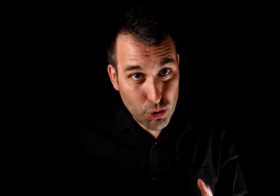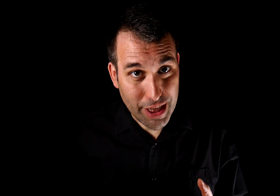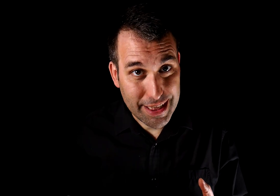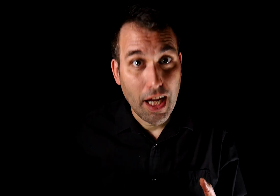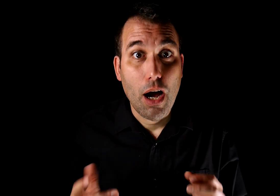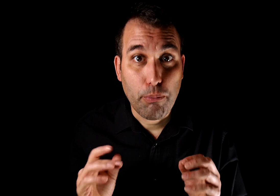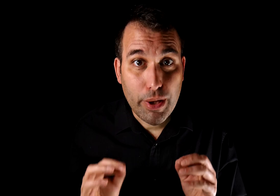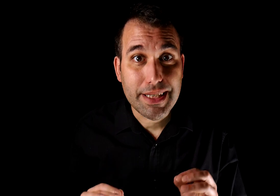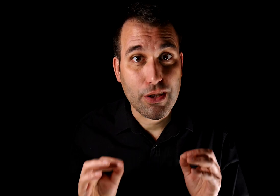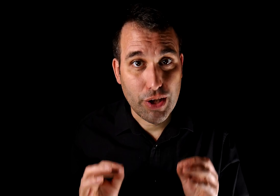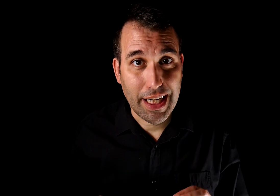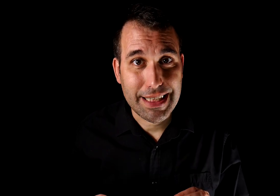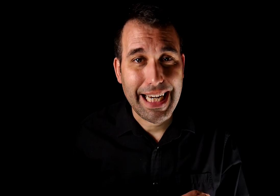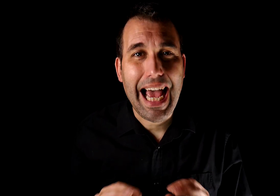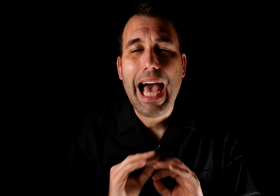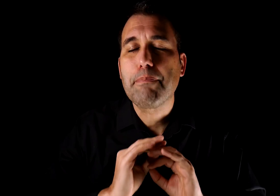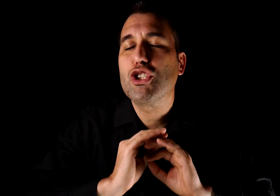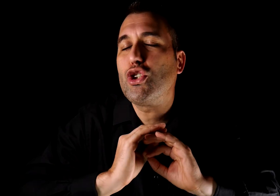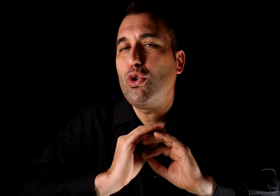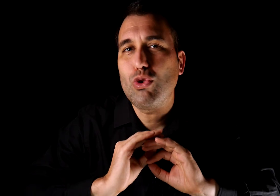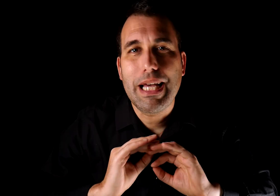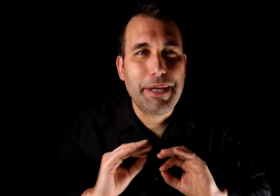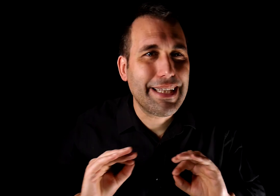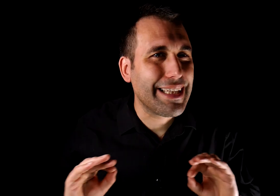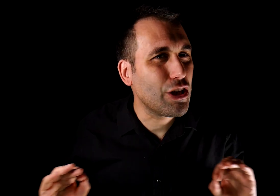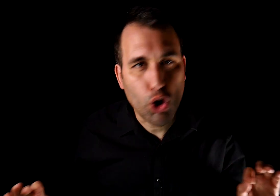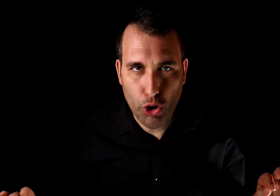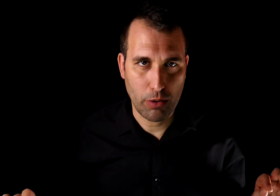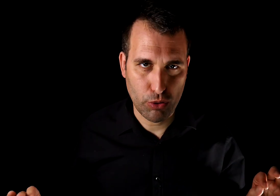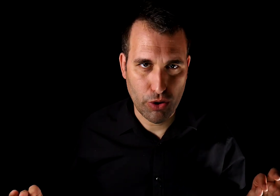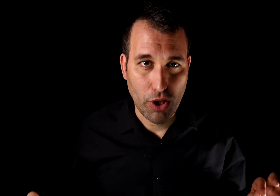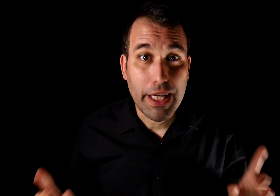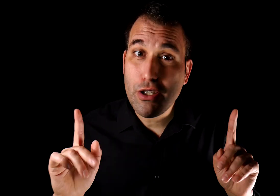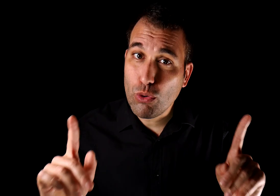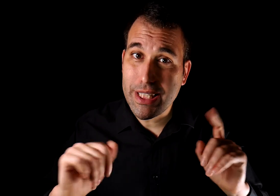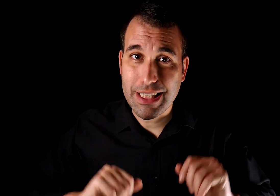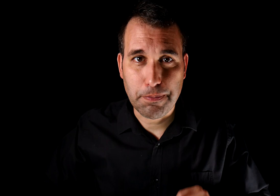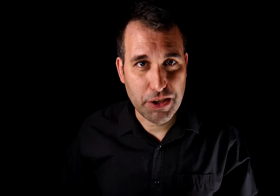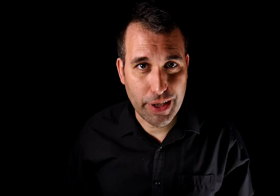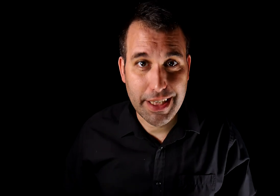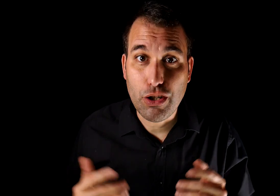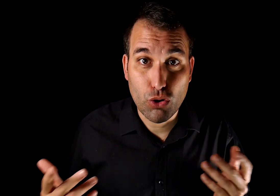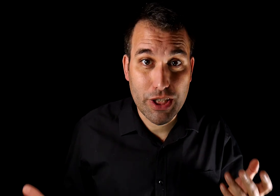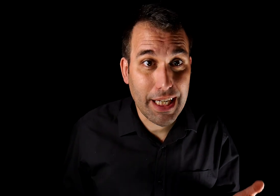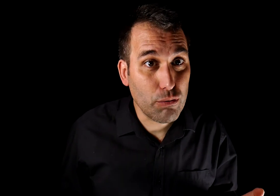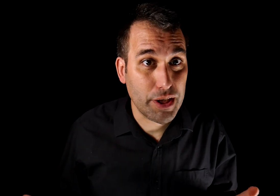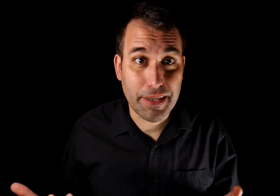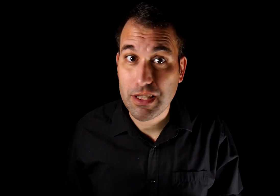buscas, puedes encontrarlas en absolutamente todo el mundo. Incluidas las personas que no sean abusivas